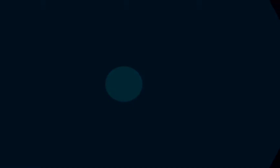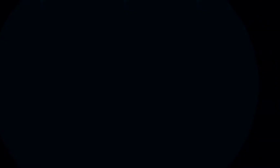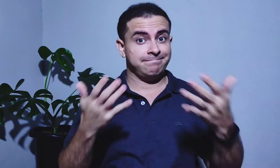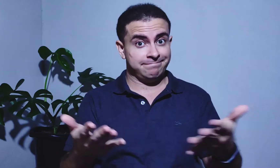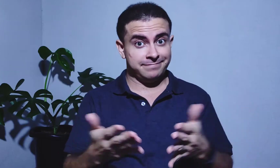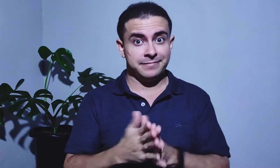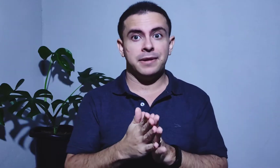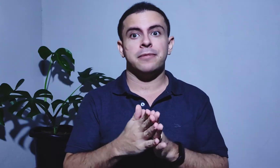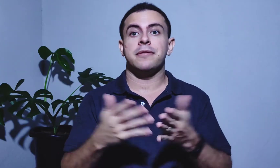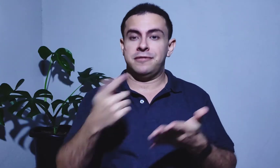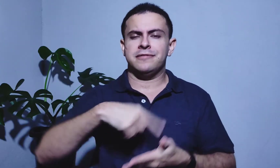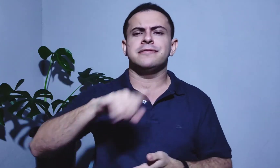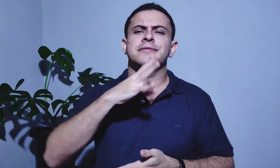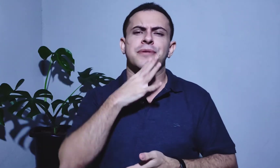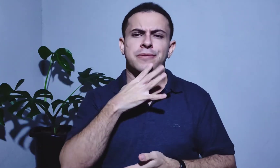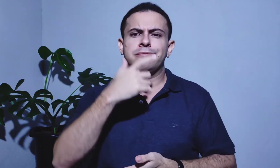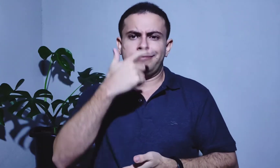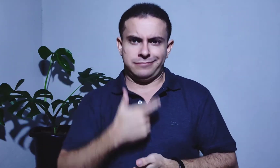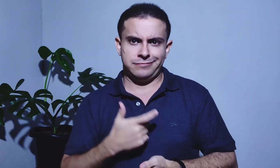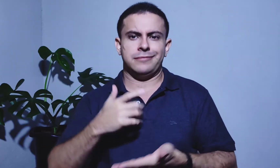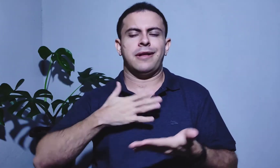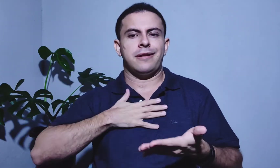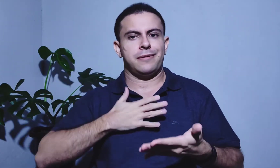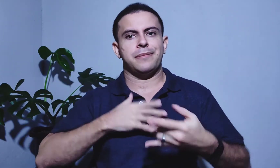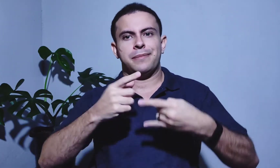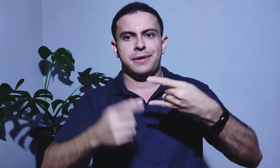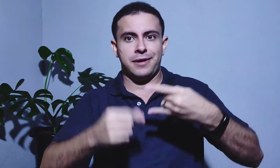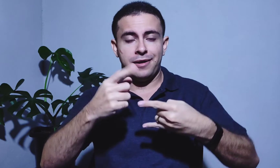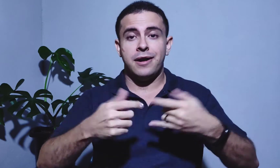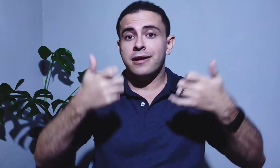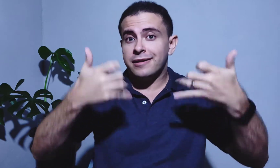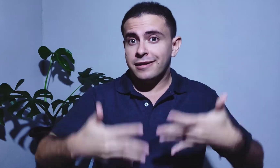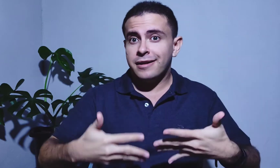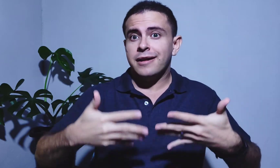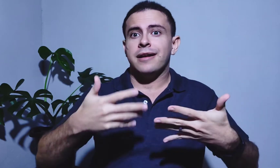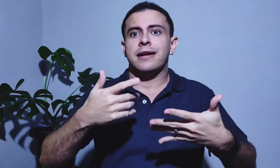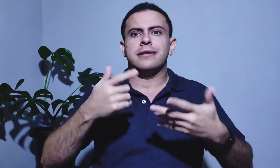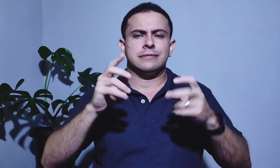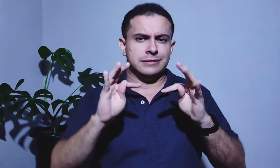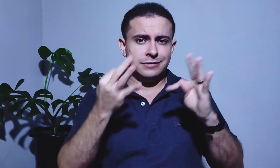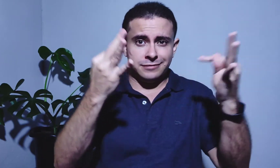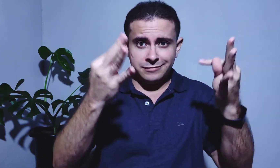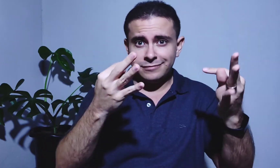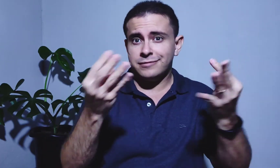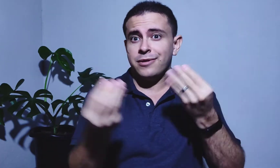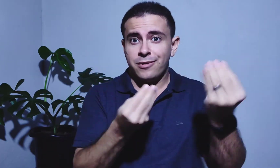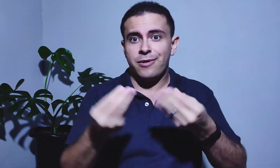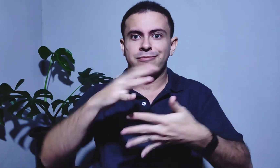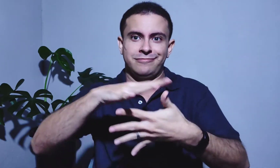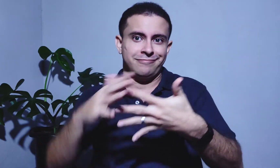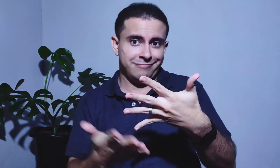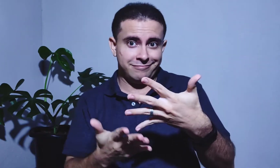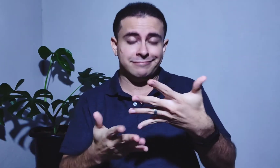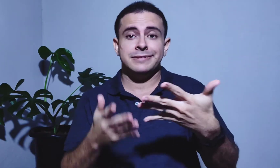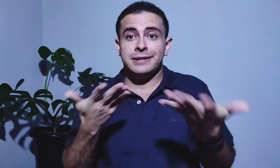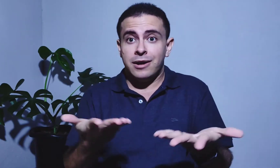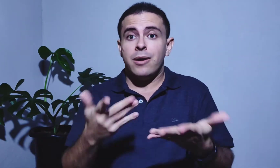Então, vocês me conhecem, conhecem aqui o canal, eu falo de tecnologia em libras. Então o canal aqui,